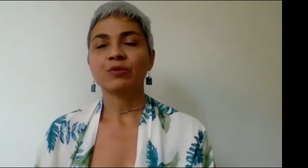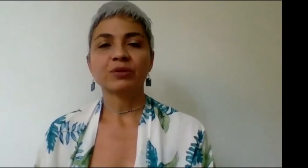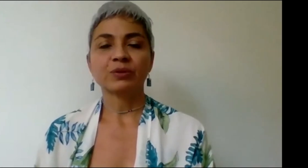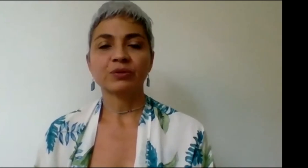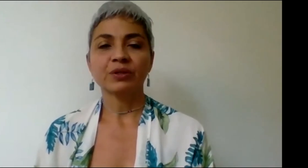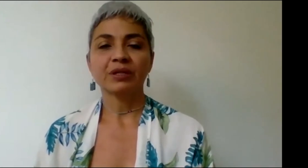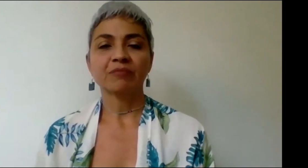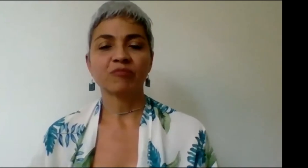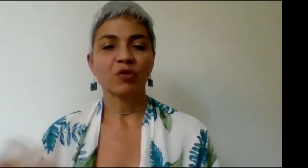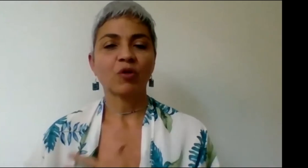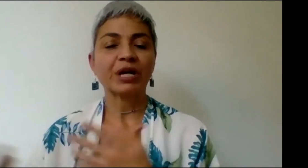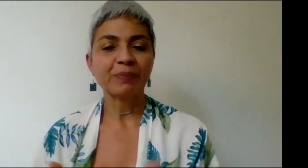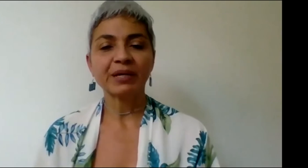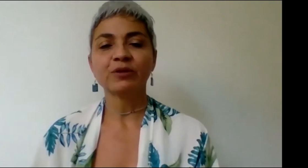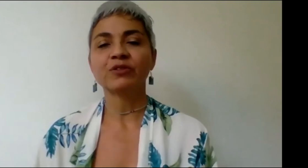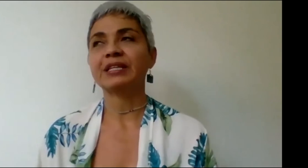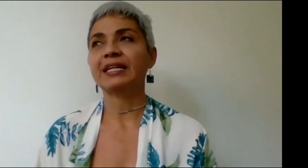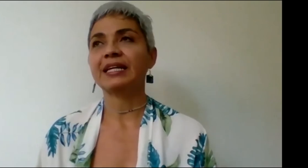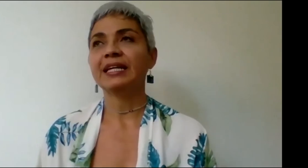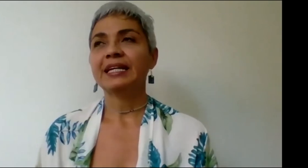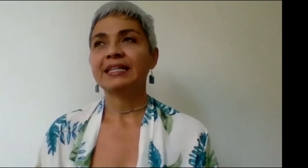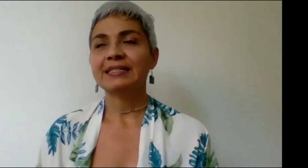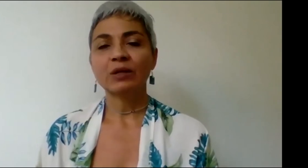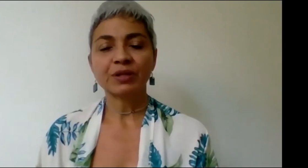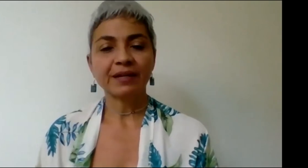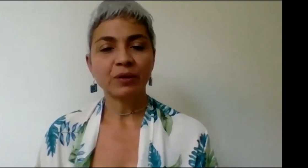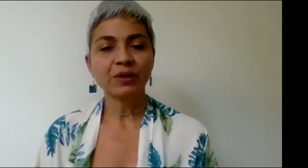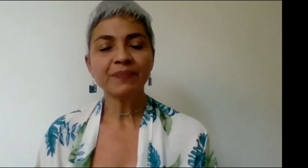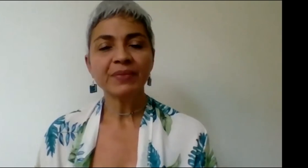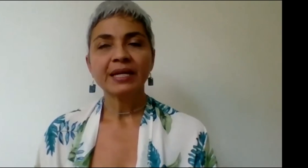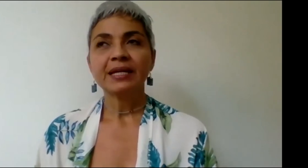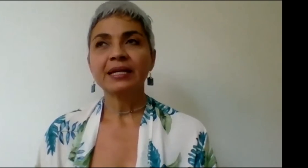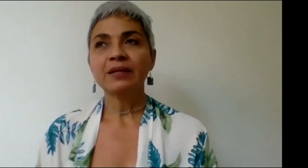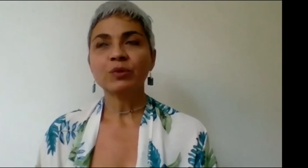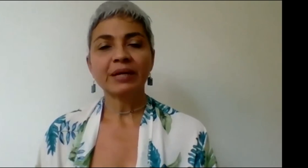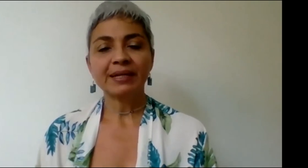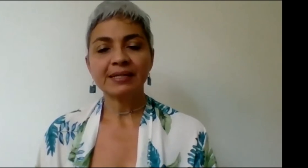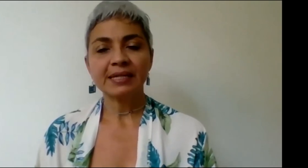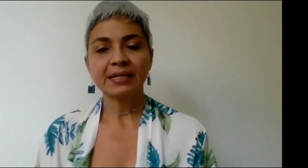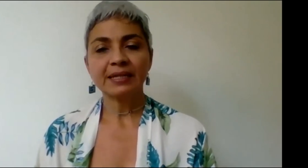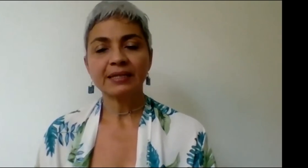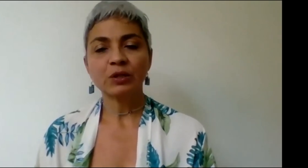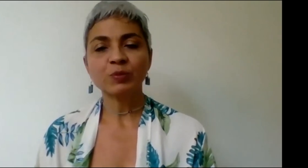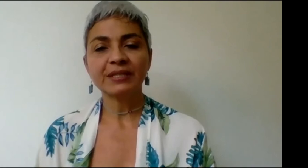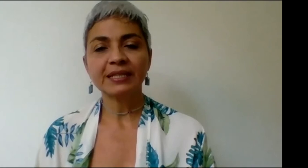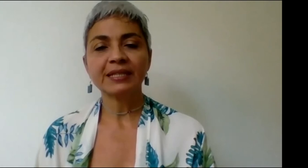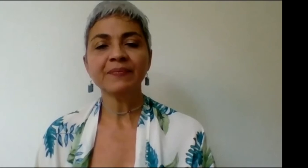nuestros co-equiperos de esta jornada de hoy y una vez los presente,